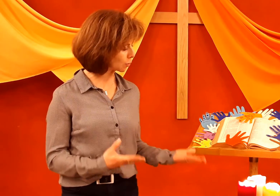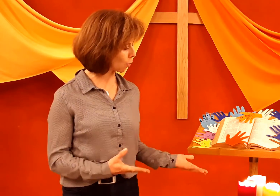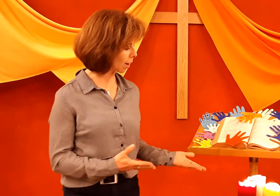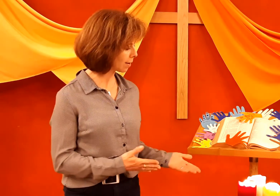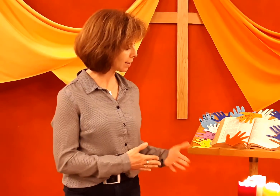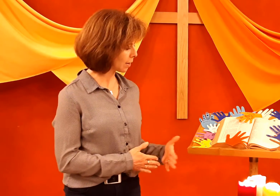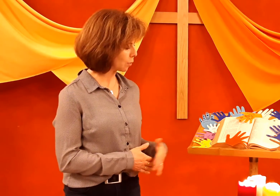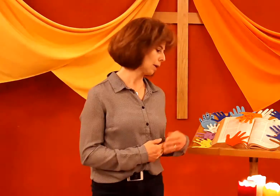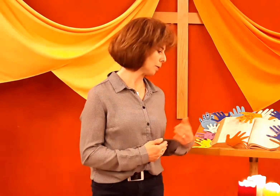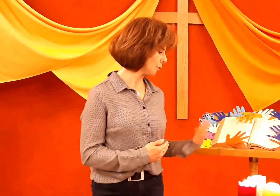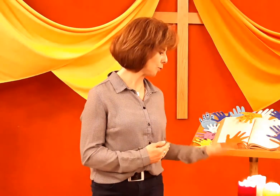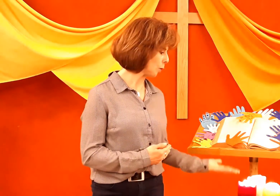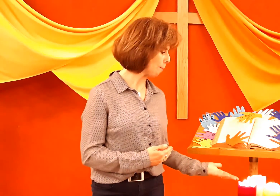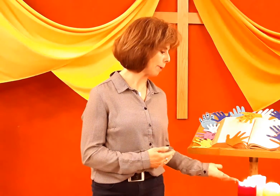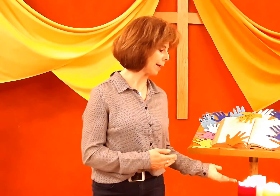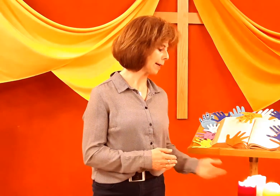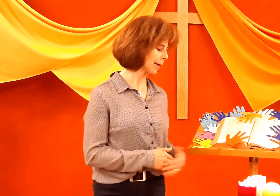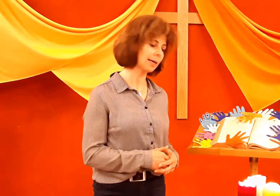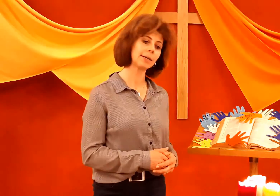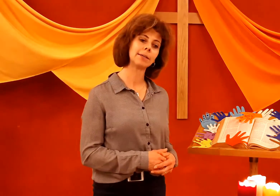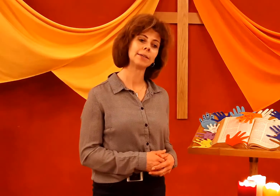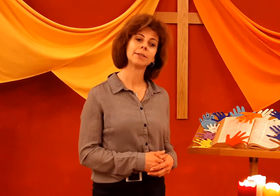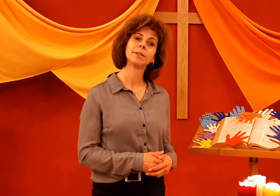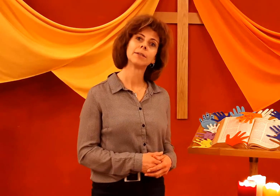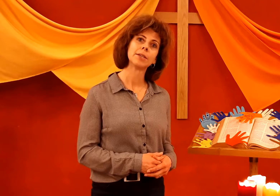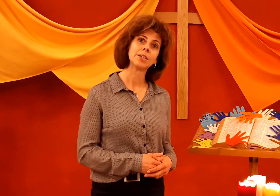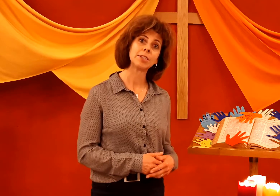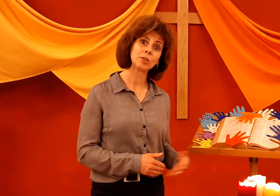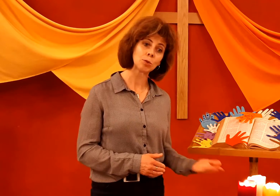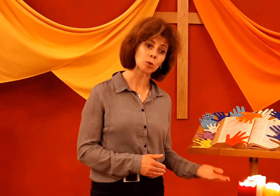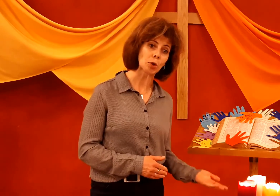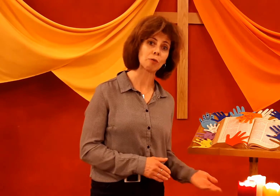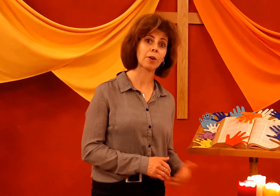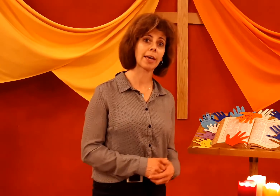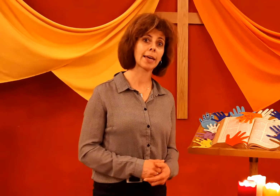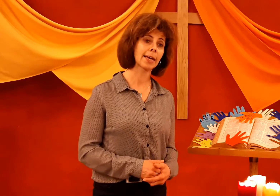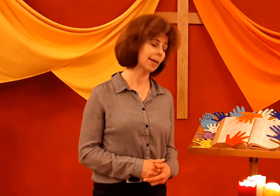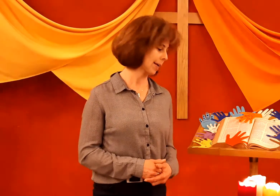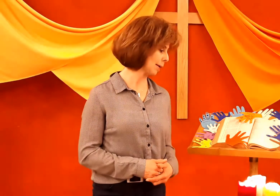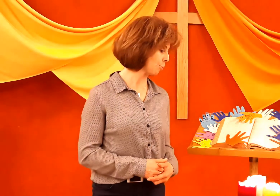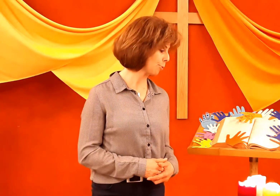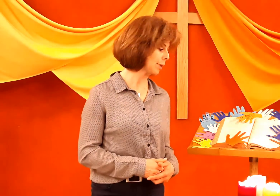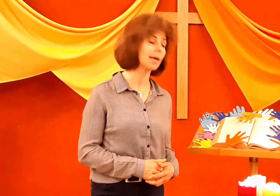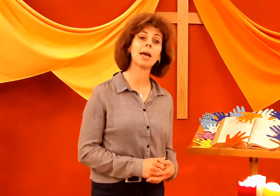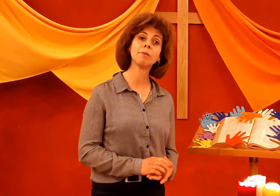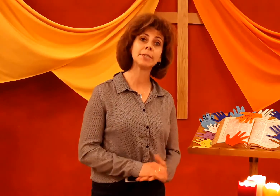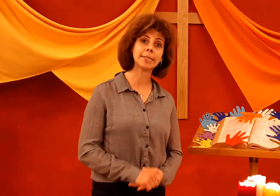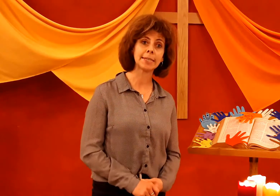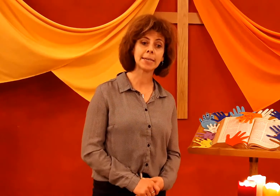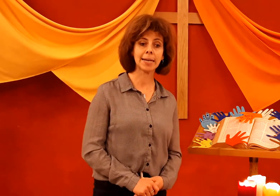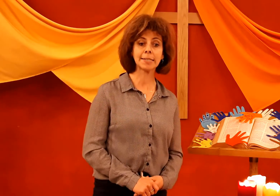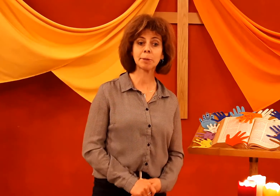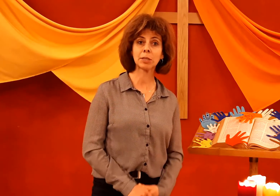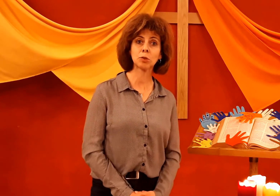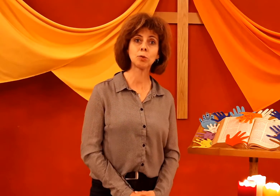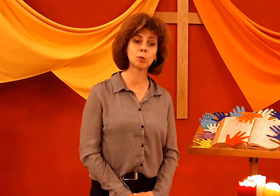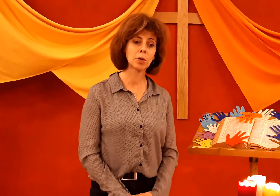a trois. Dieu le Père, Jésus notre frère, et puis inviter l'Esprit de Dieu